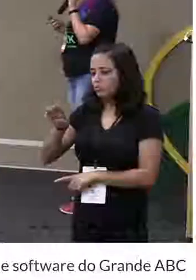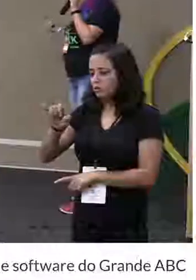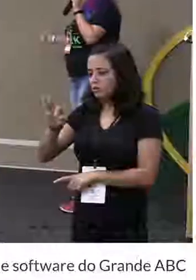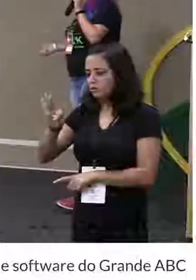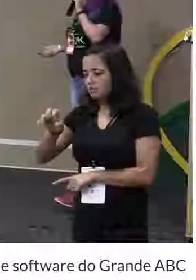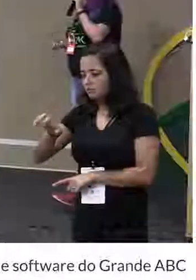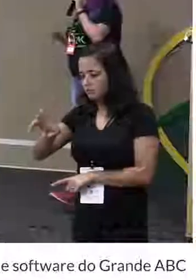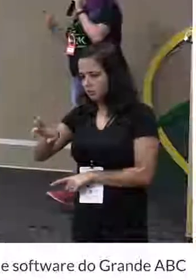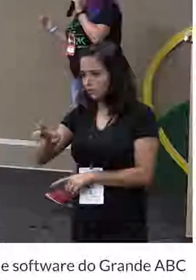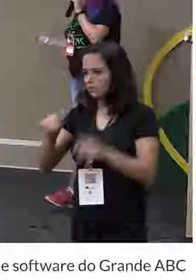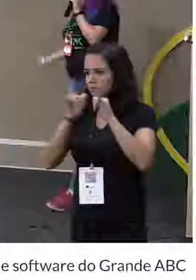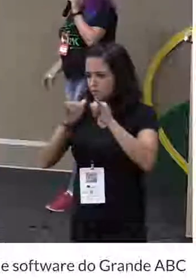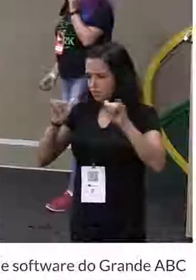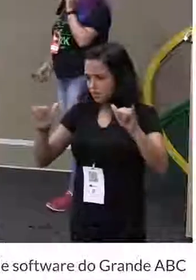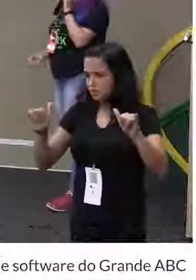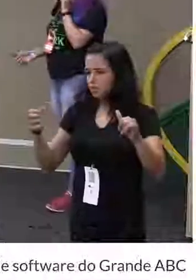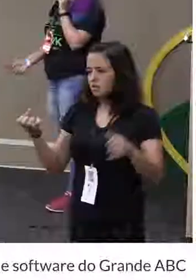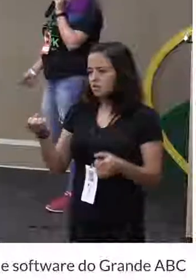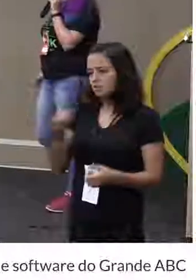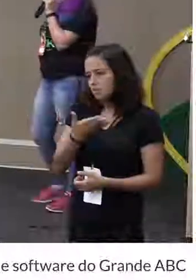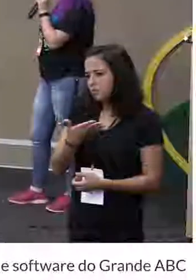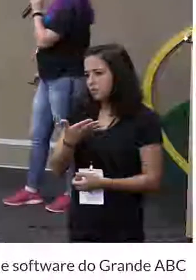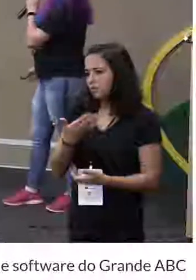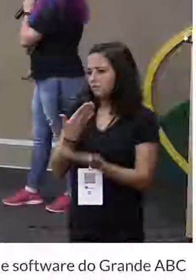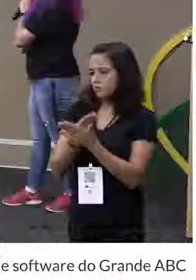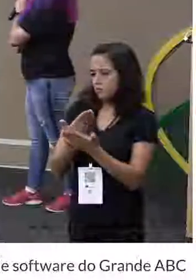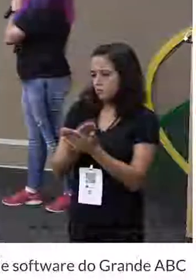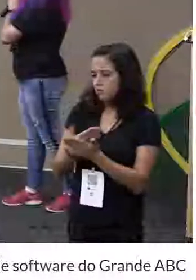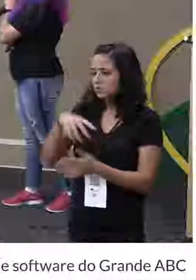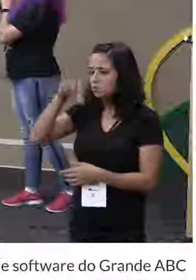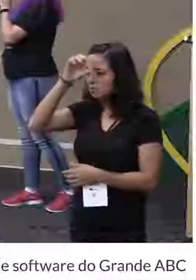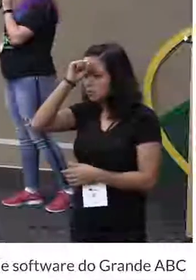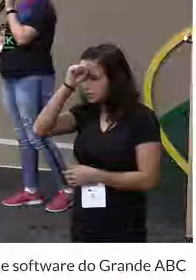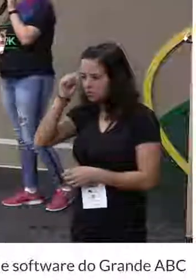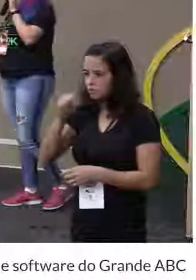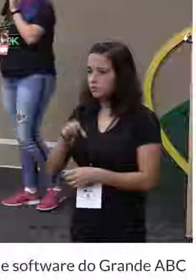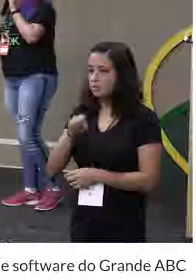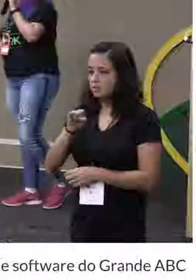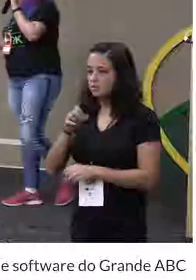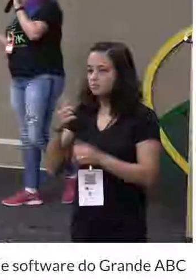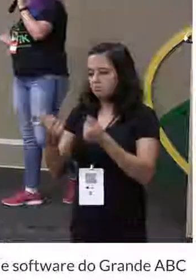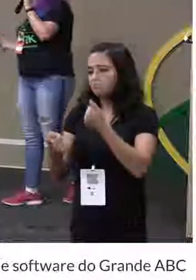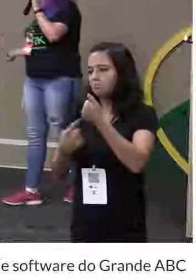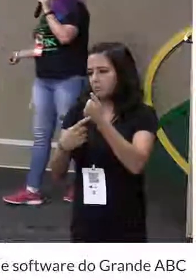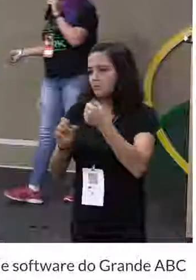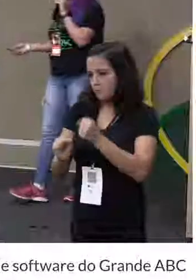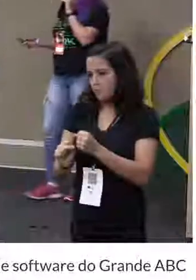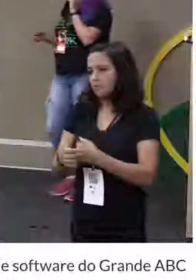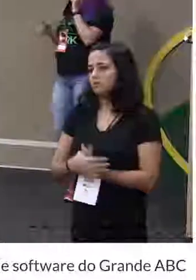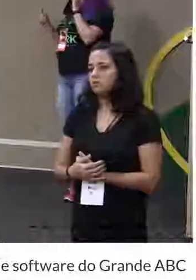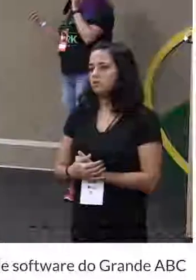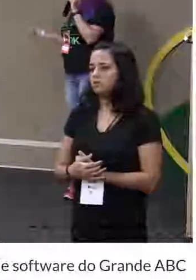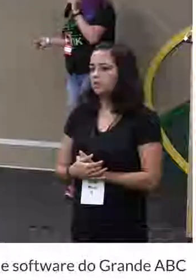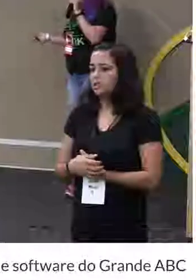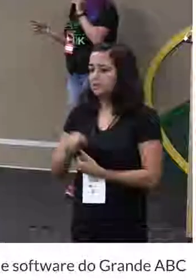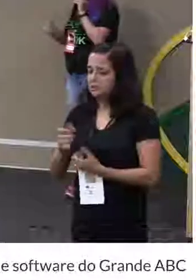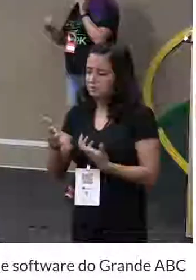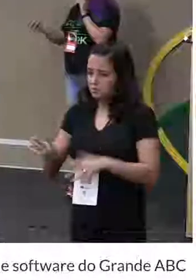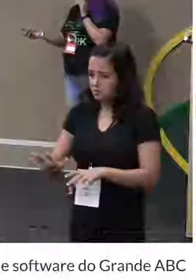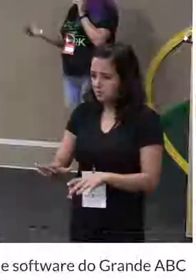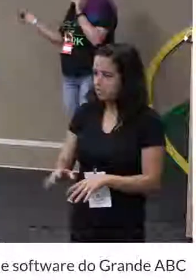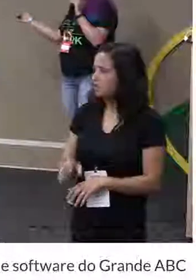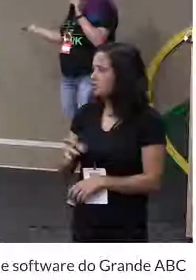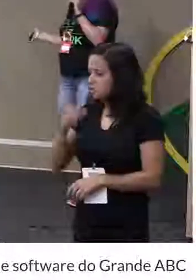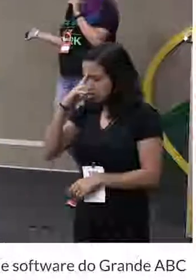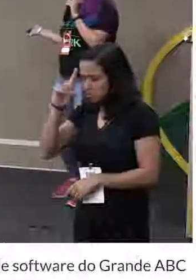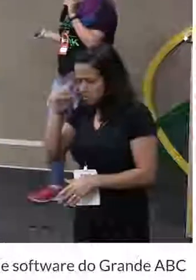divulgo bastante coisa também sobre as coisas novas do que eu estou estudando e aprendendo. Quem quiser me seguir lá, fica à vontade. Se não quiser me seguir e só quiser